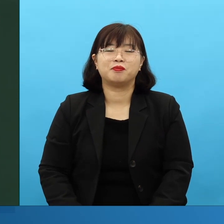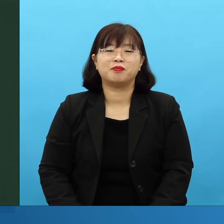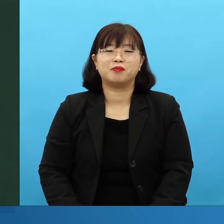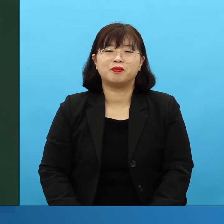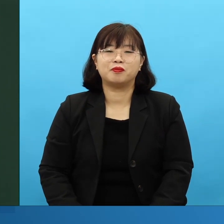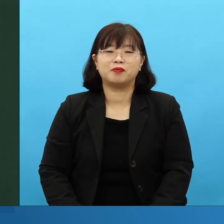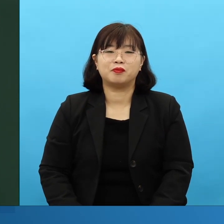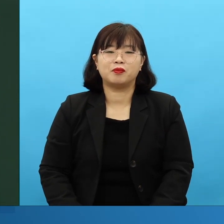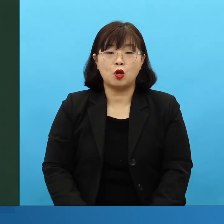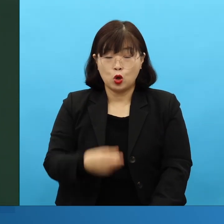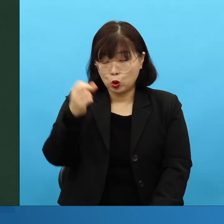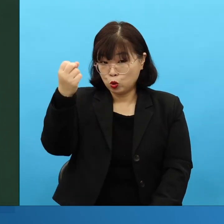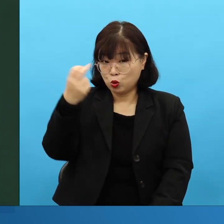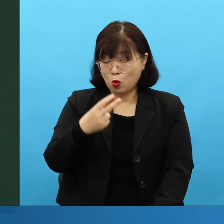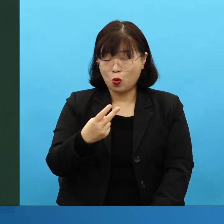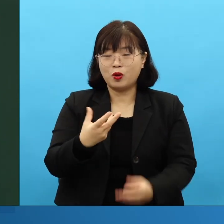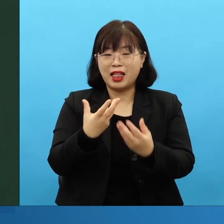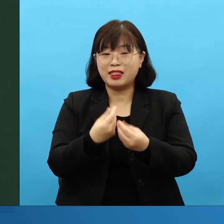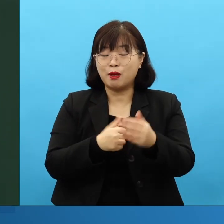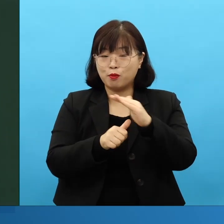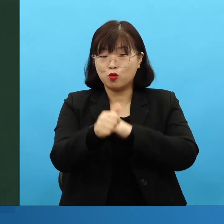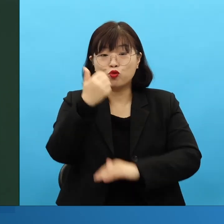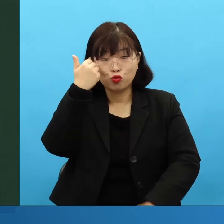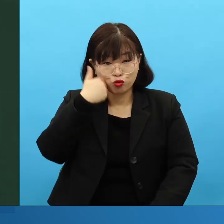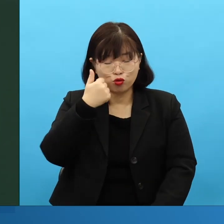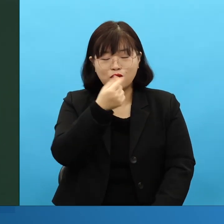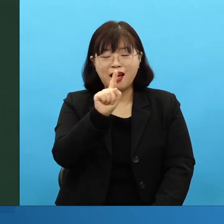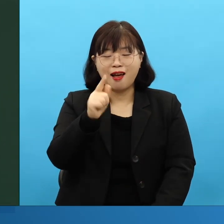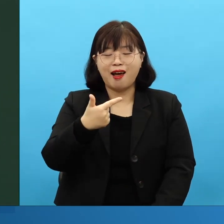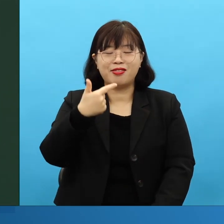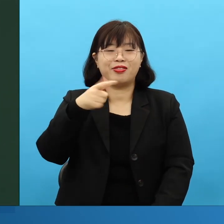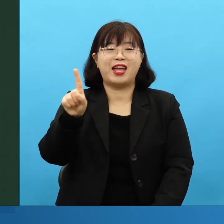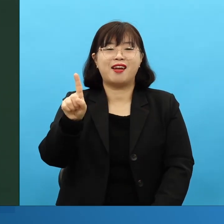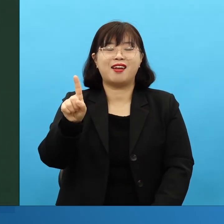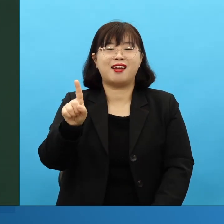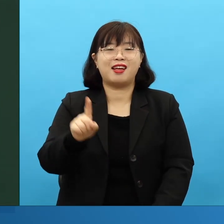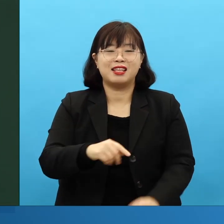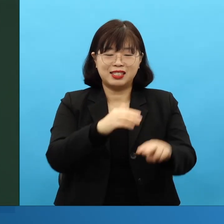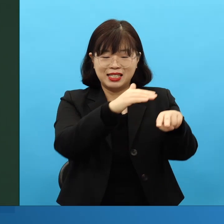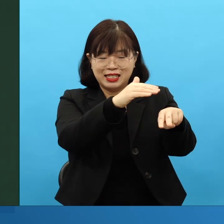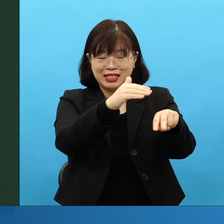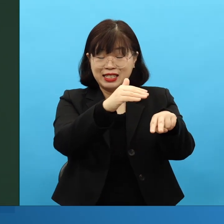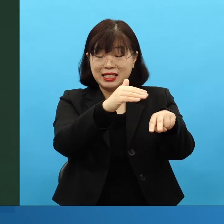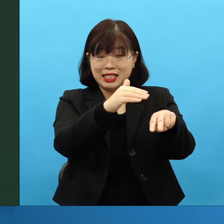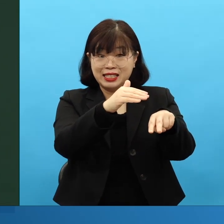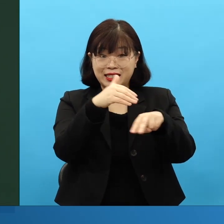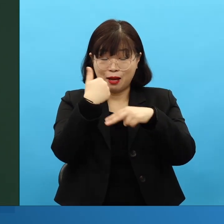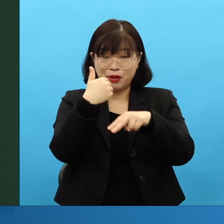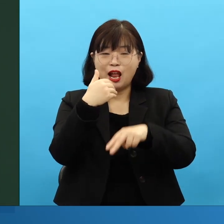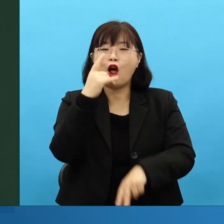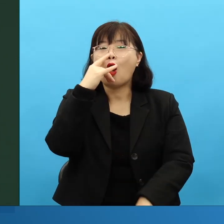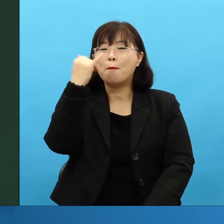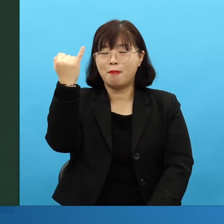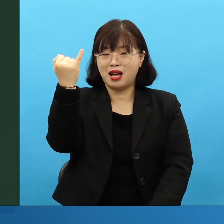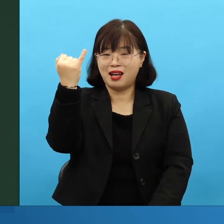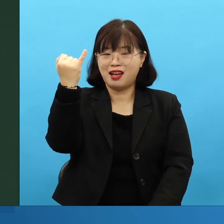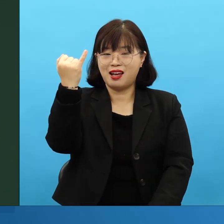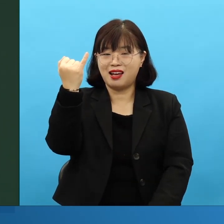한나죠. 이게 시대로 바꾼 겁니다. 여러분이 아이를 하나 가르치는, 큰 양을 생각하고, 한나가 기도 응답하다가,